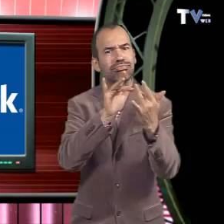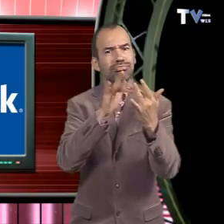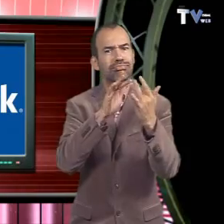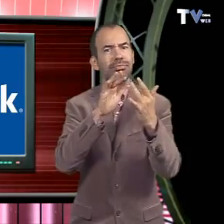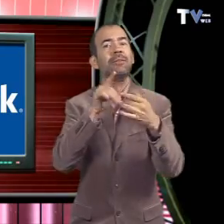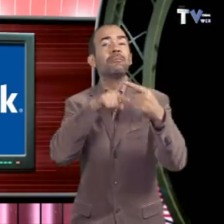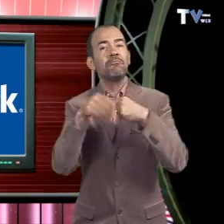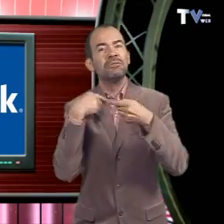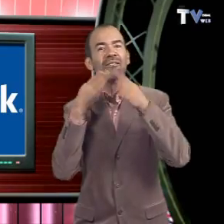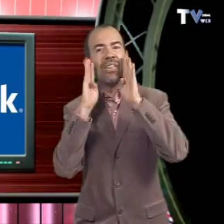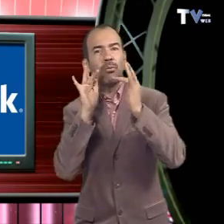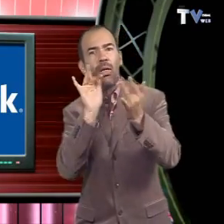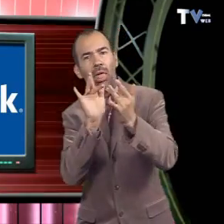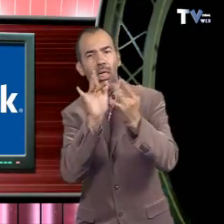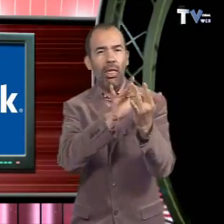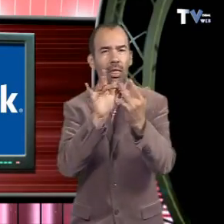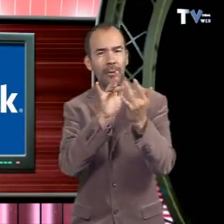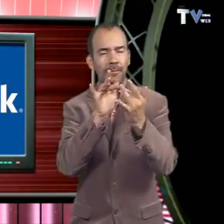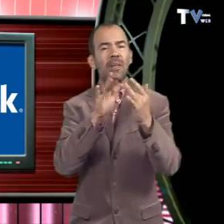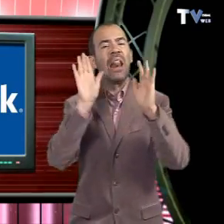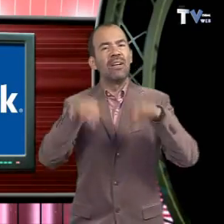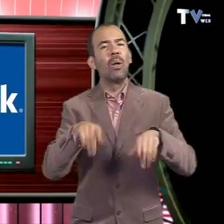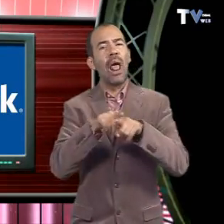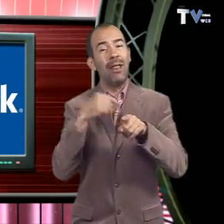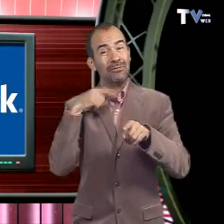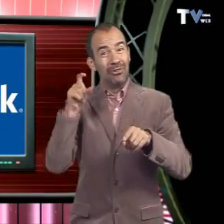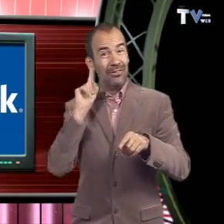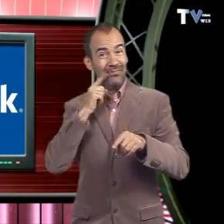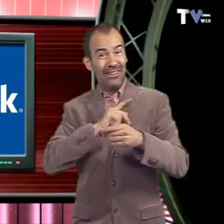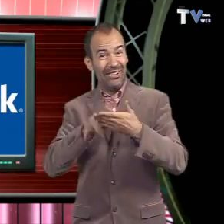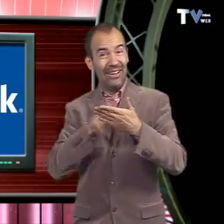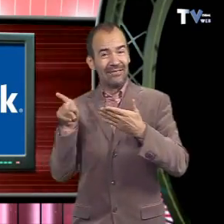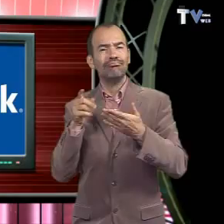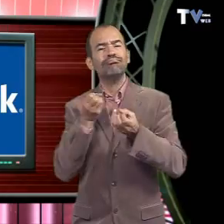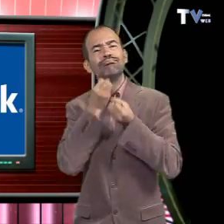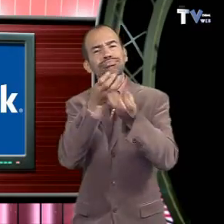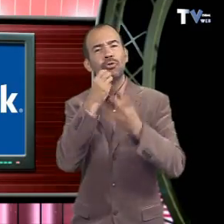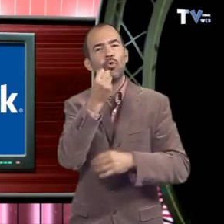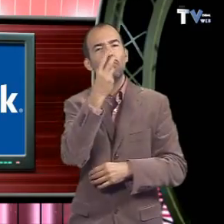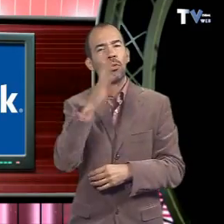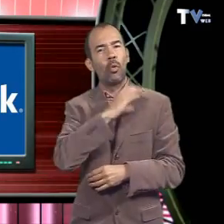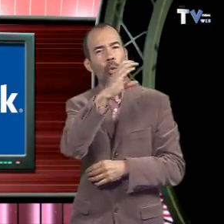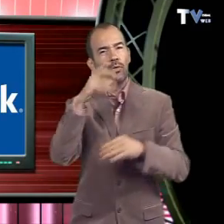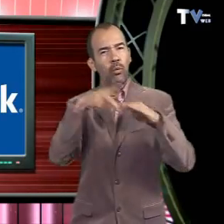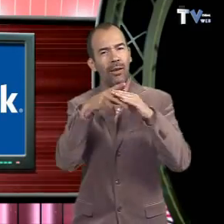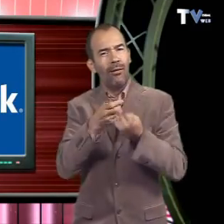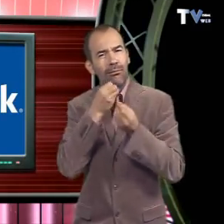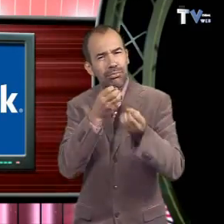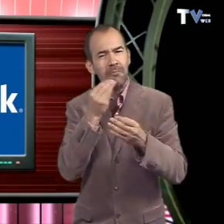de correu postal de Lagos, Nigèria. Tot i això, més tard, se li va dir que